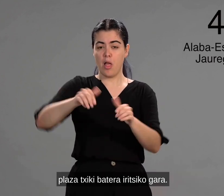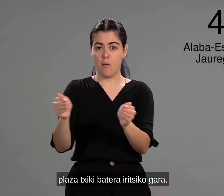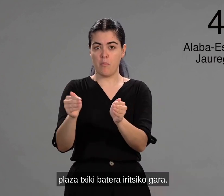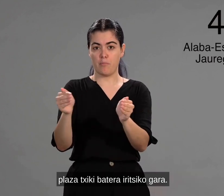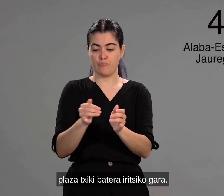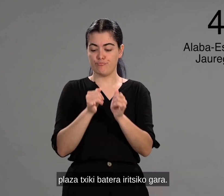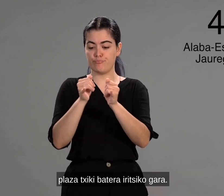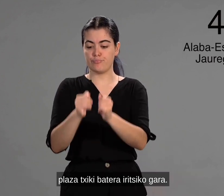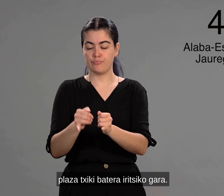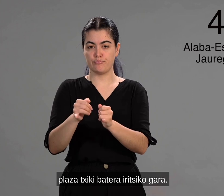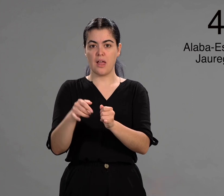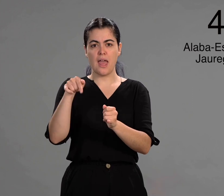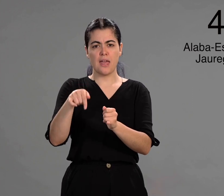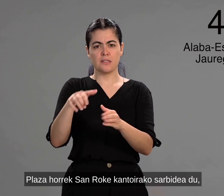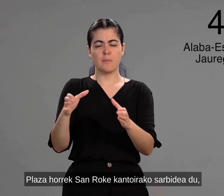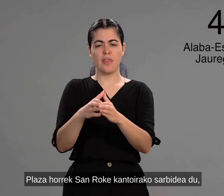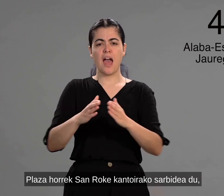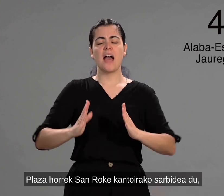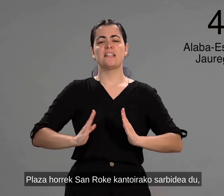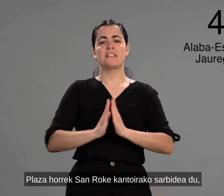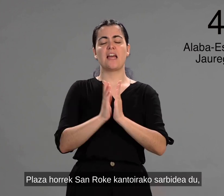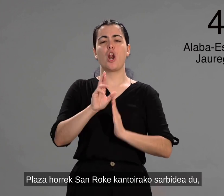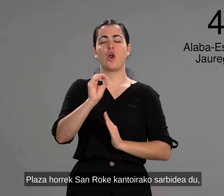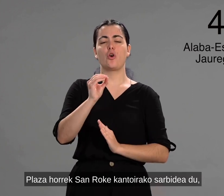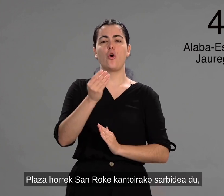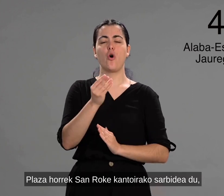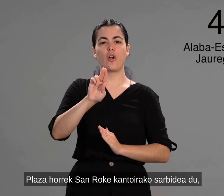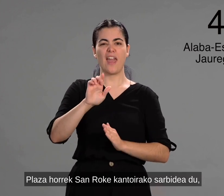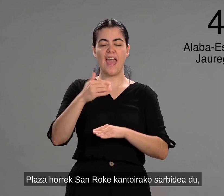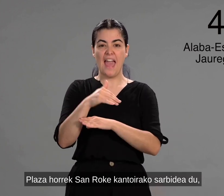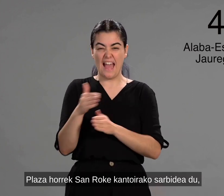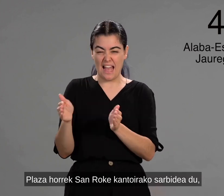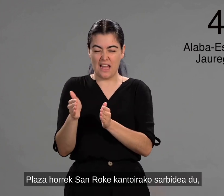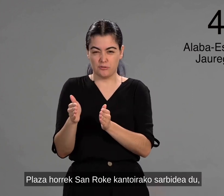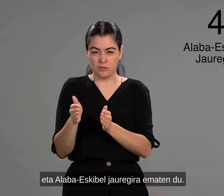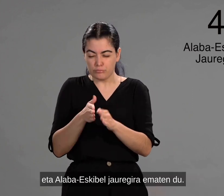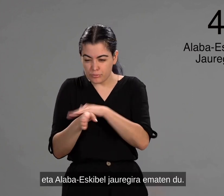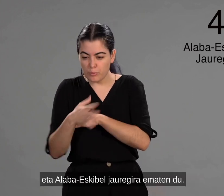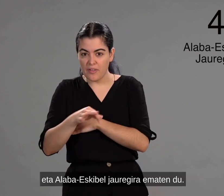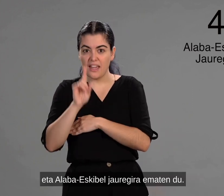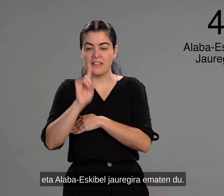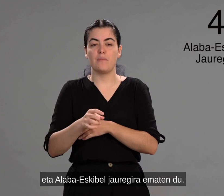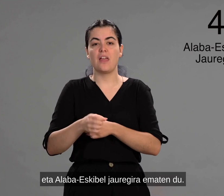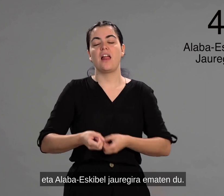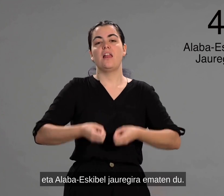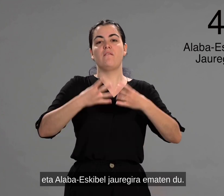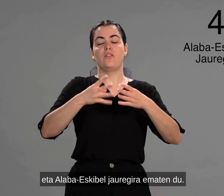batera iritsiko gara. Plaza horrek sanroke kantoirako sarbidea du, eta alaba eskibel jauregira ematen du.